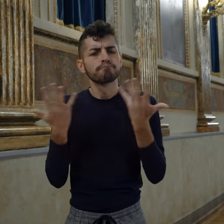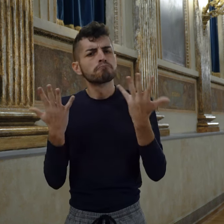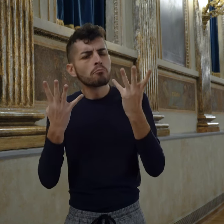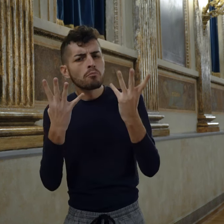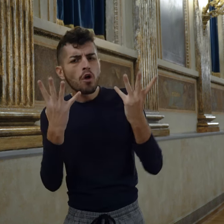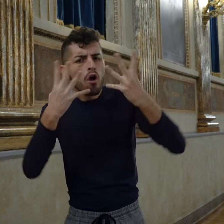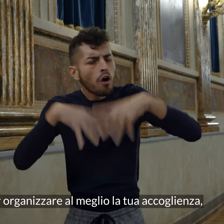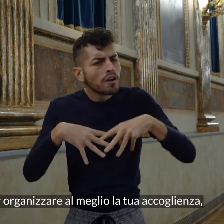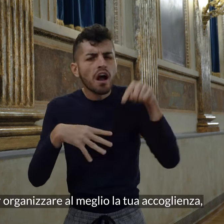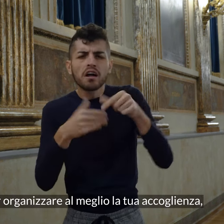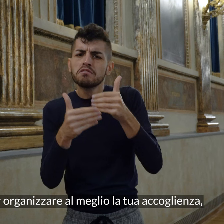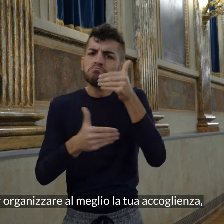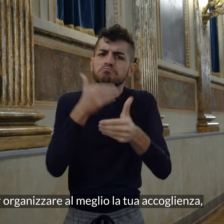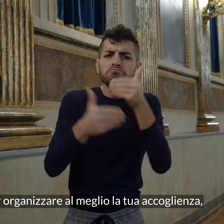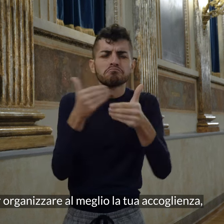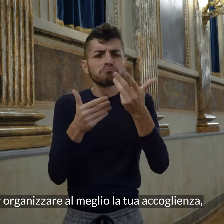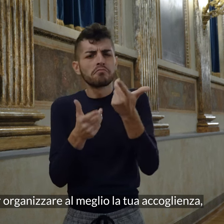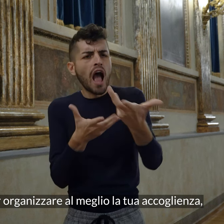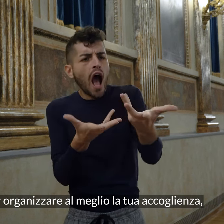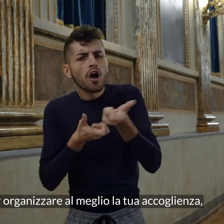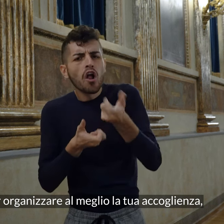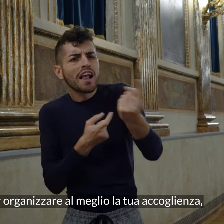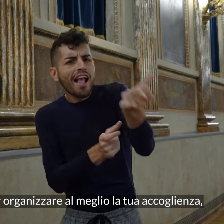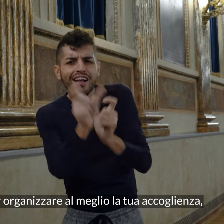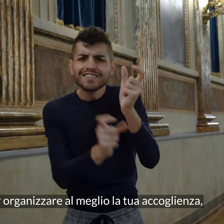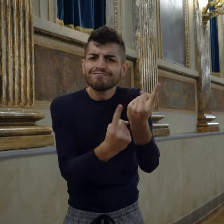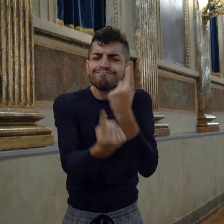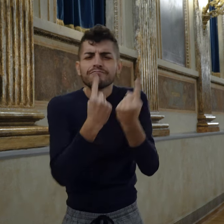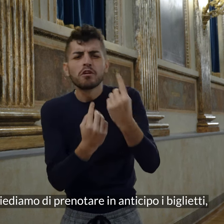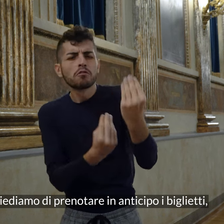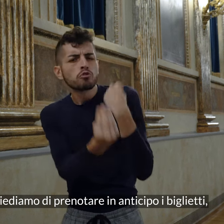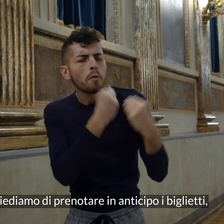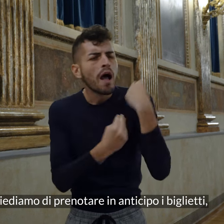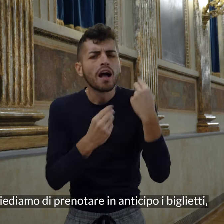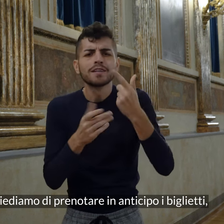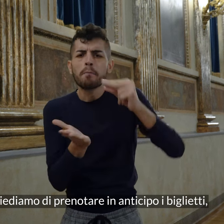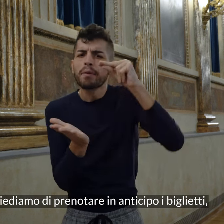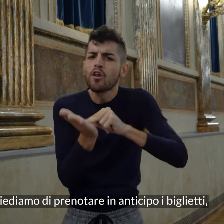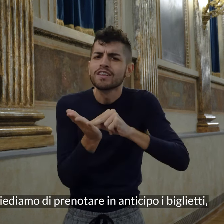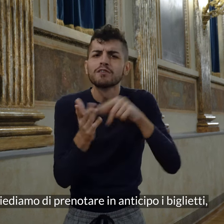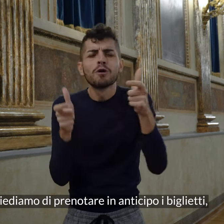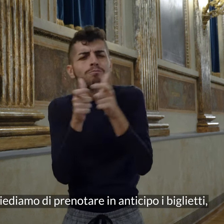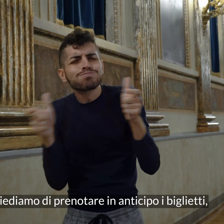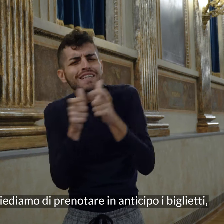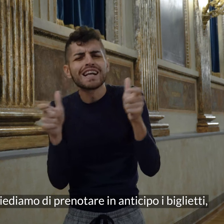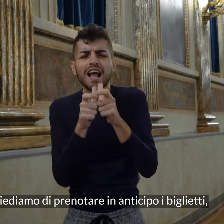Per organizzare al meglio la tua accoglienza ti chiediamo di prenotare in anticipo i biglietti